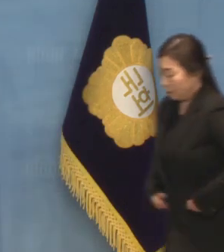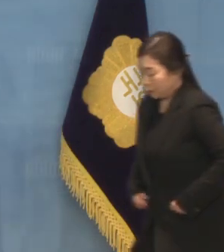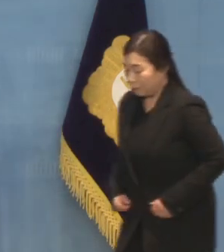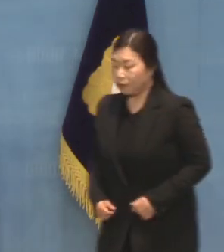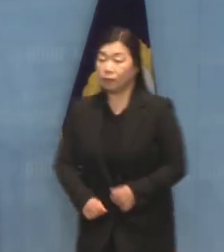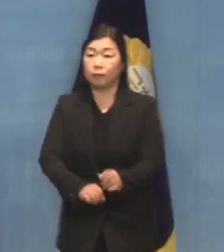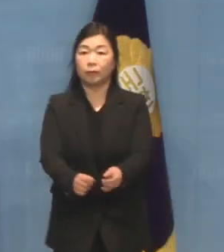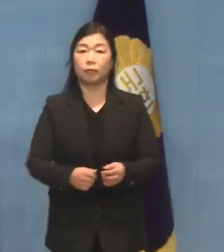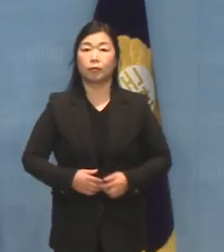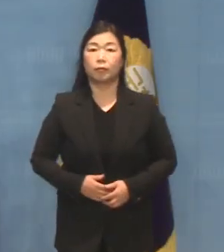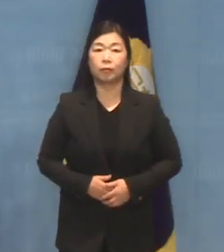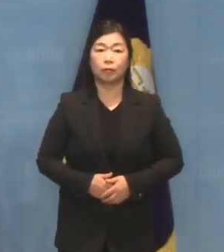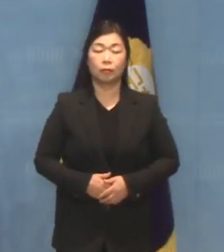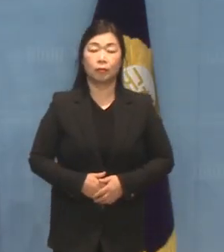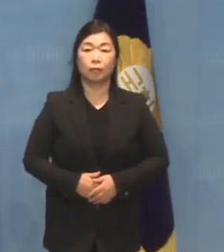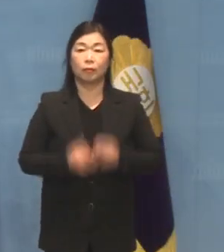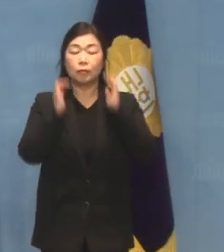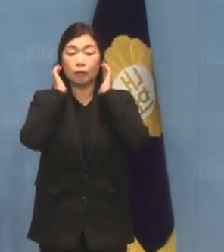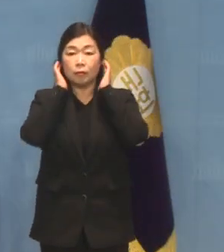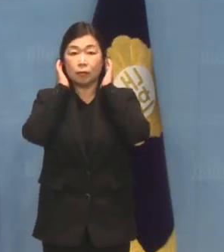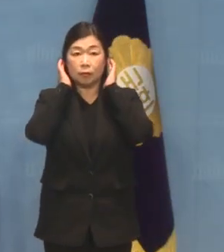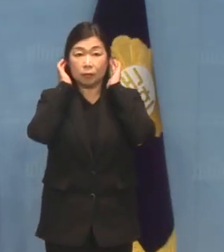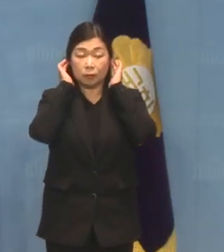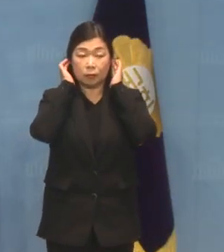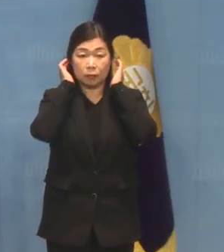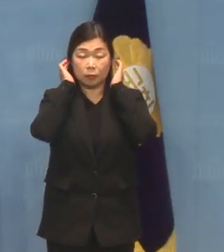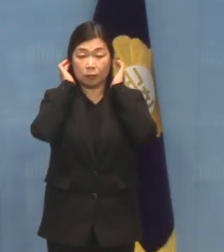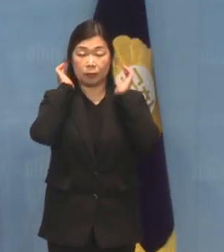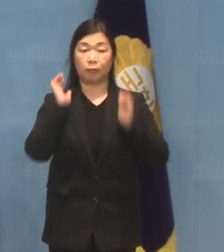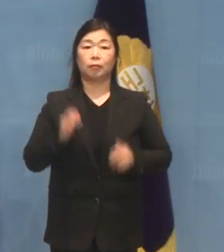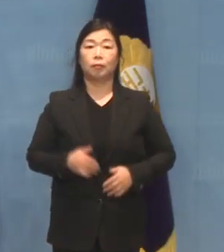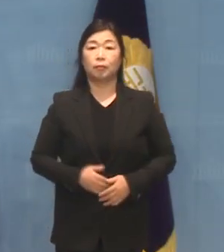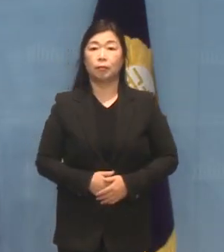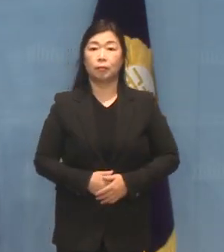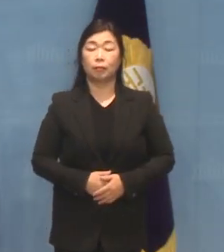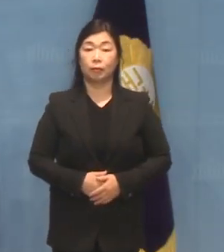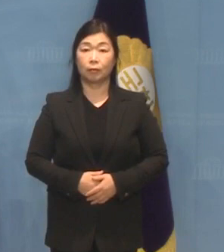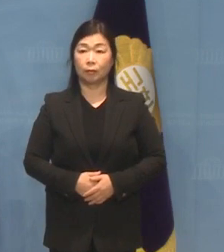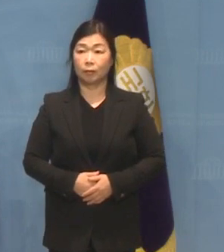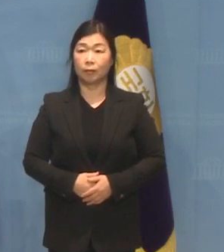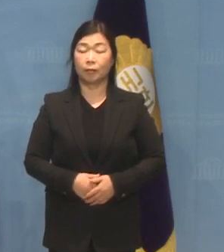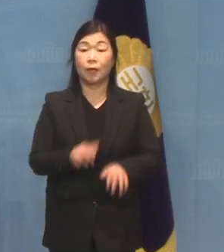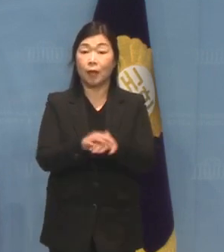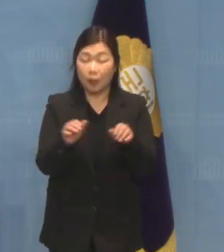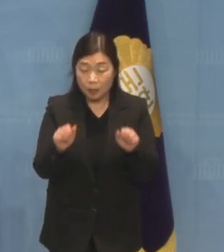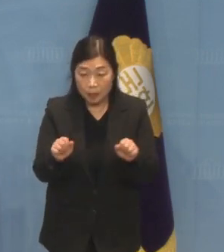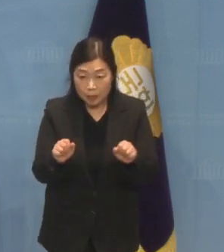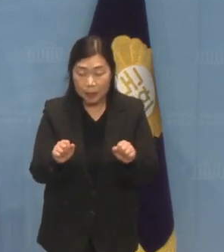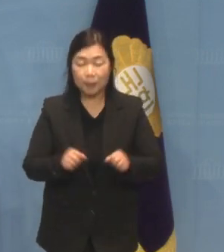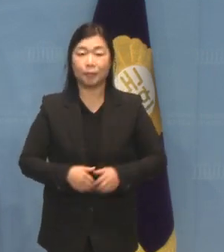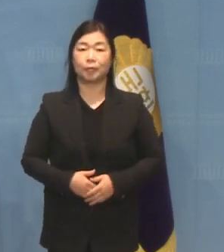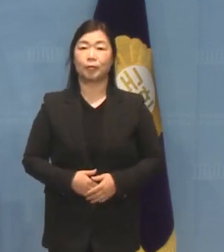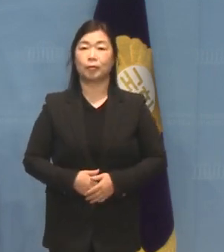네 안녕하십니까